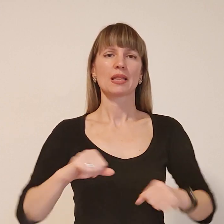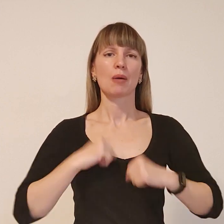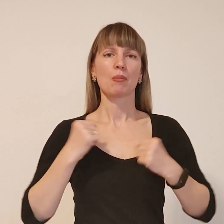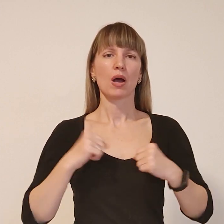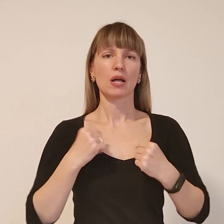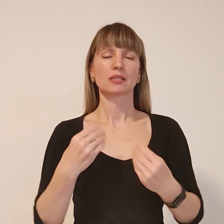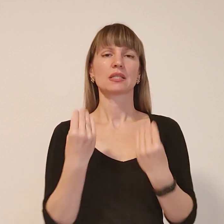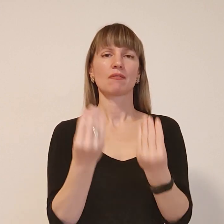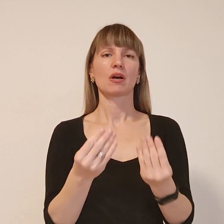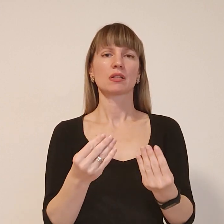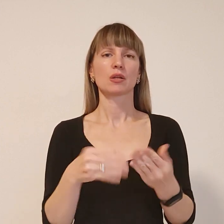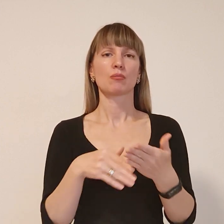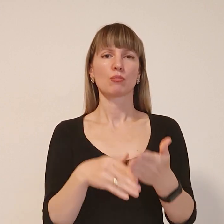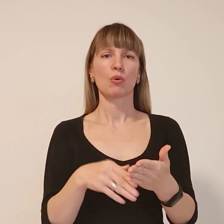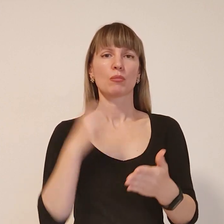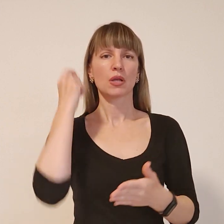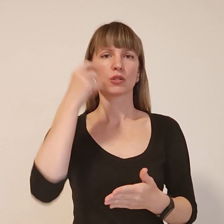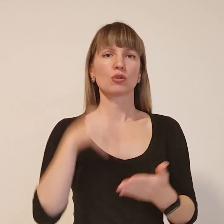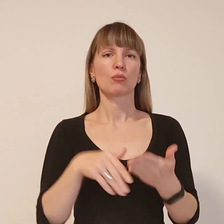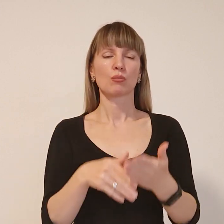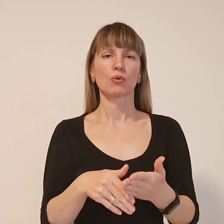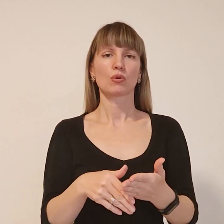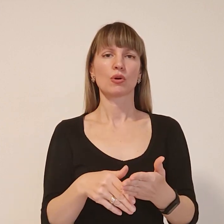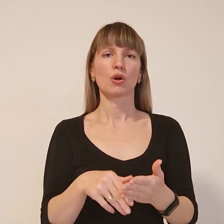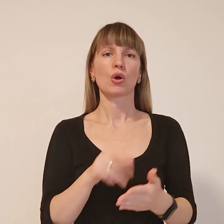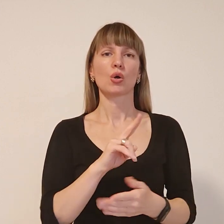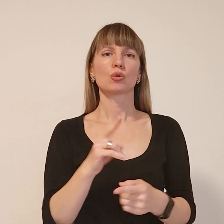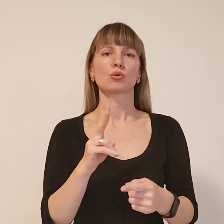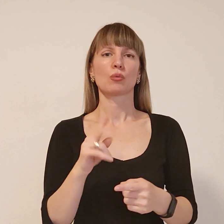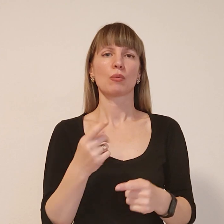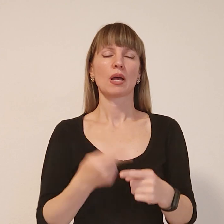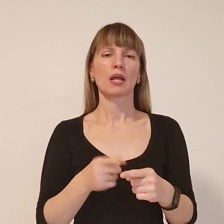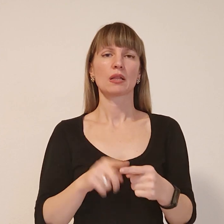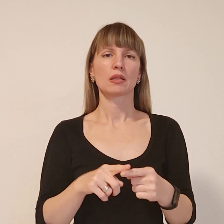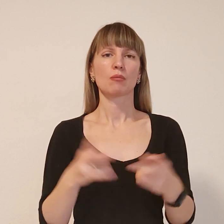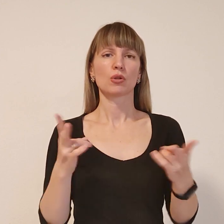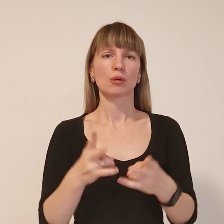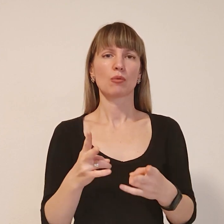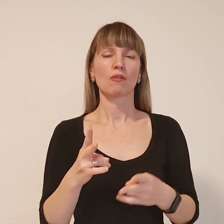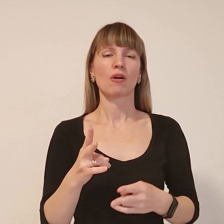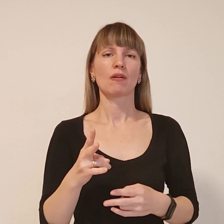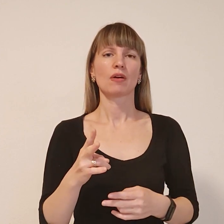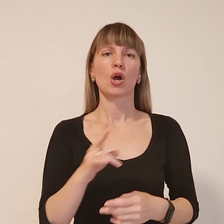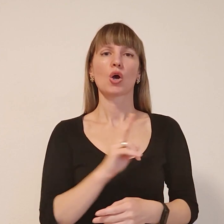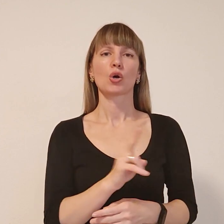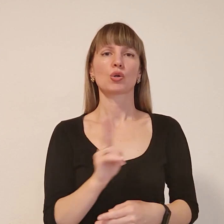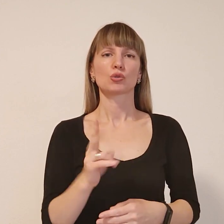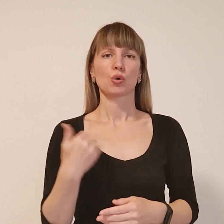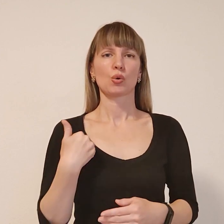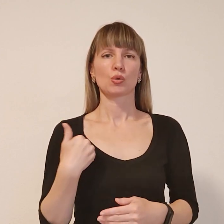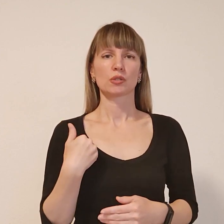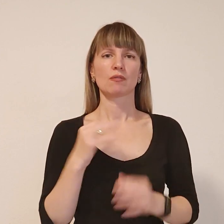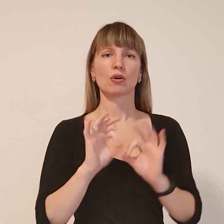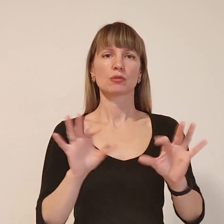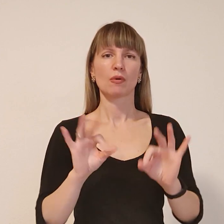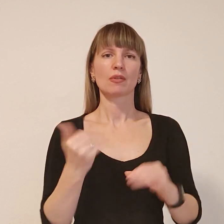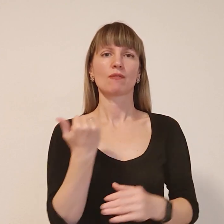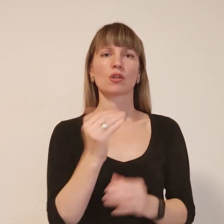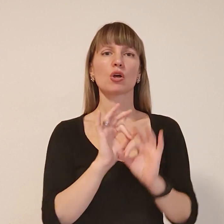надавати допомогу психологічну допомогу, хто цього потребував, хто хотів розповісти. Вони розповідали, ми